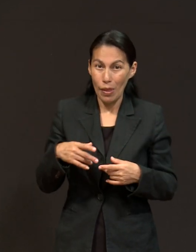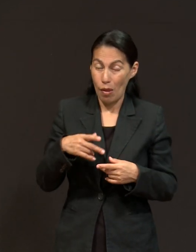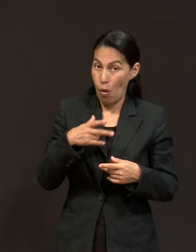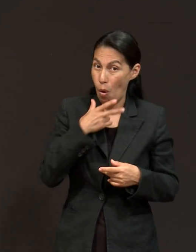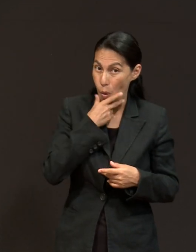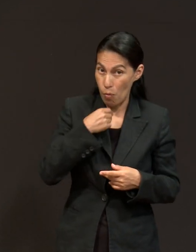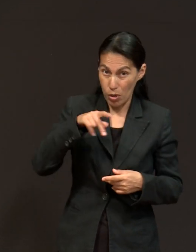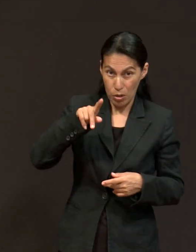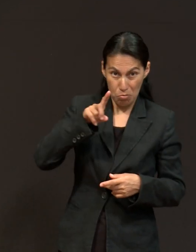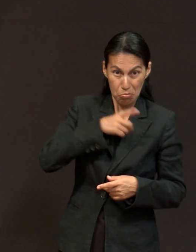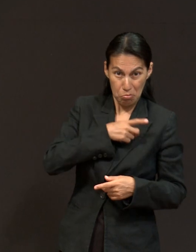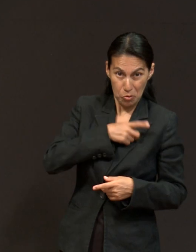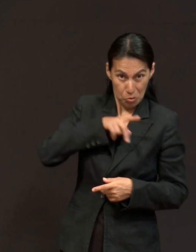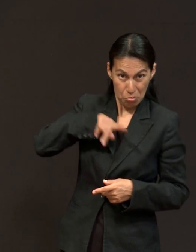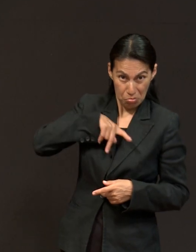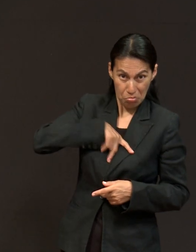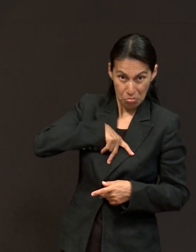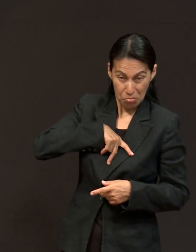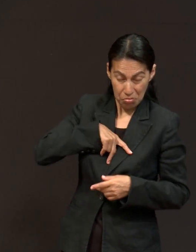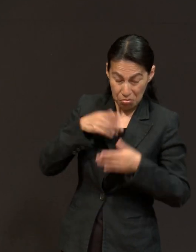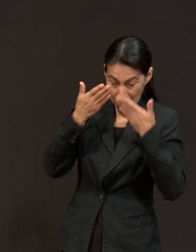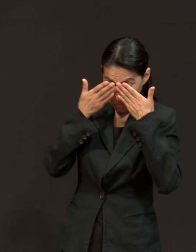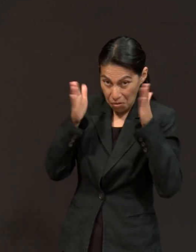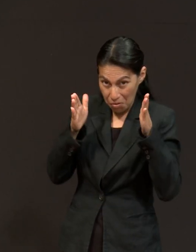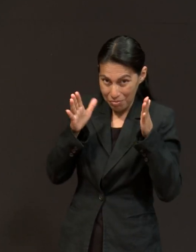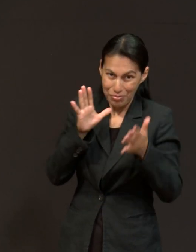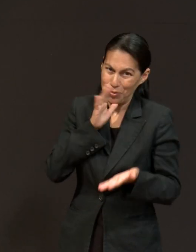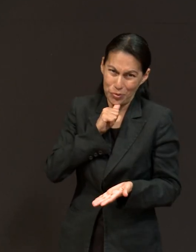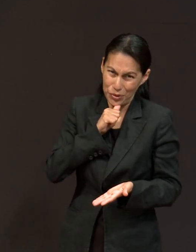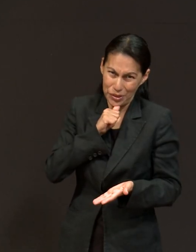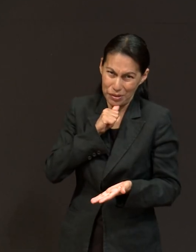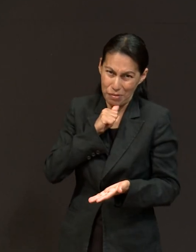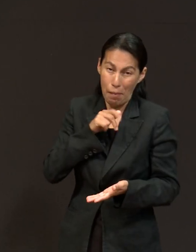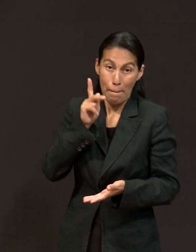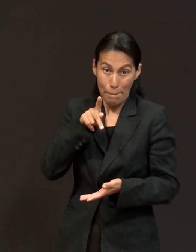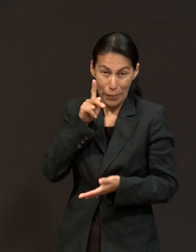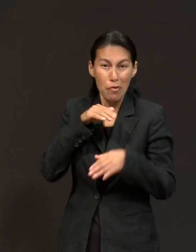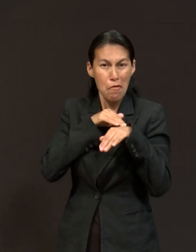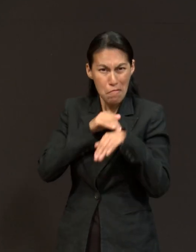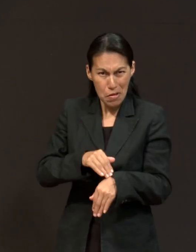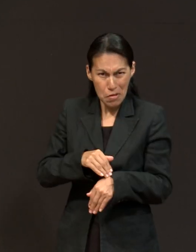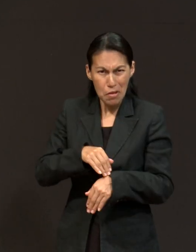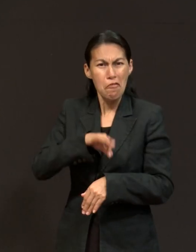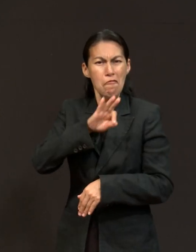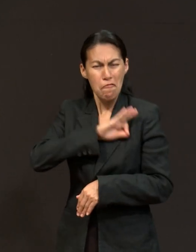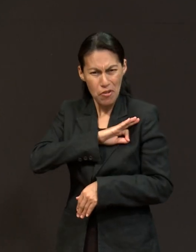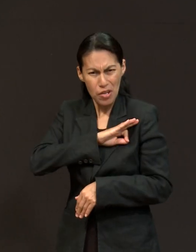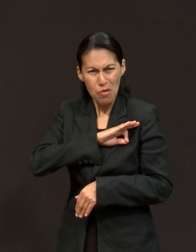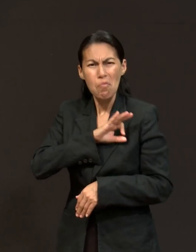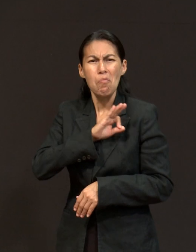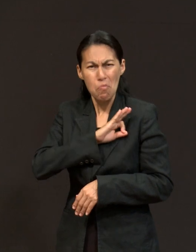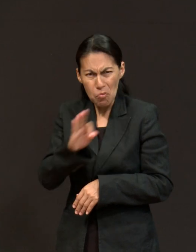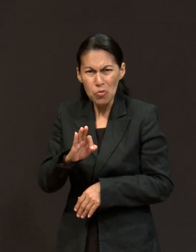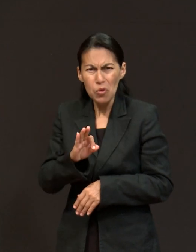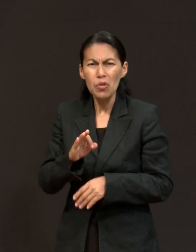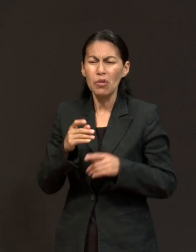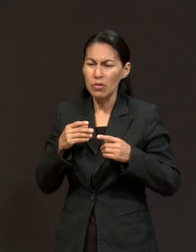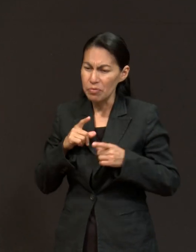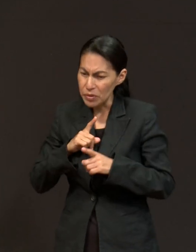lo que era imposible para el ciego de nacimiento. De esta combinación entre lo que el